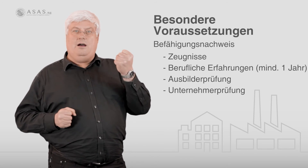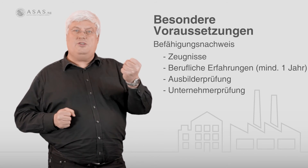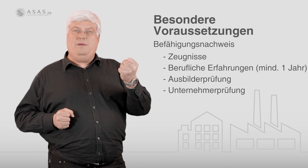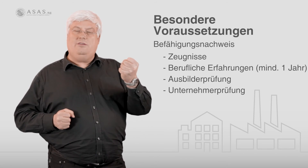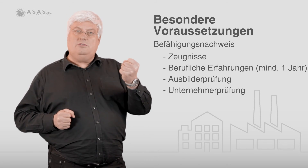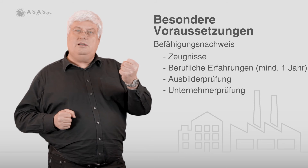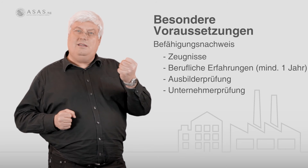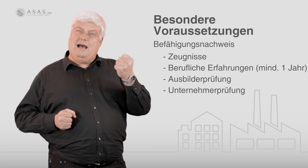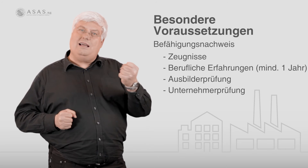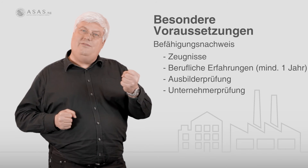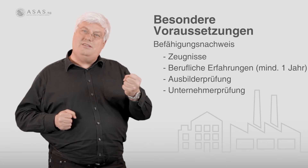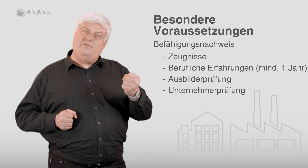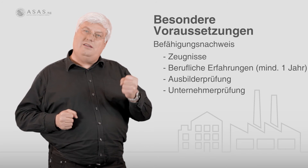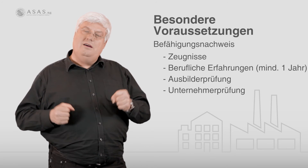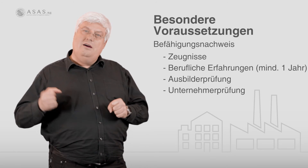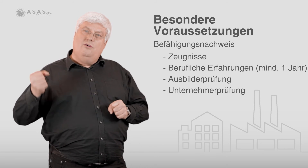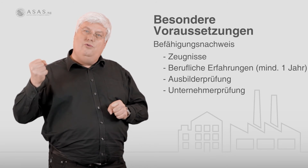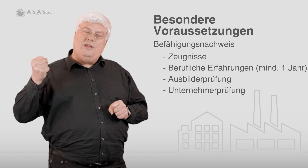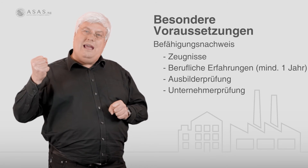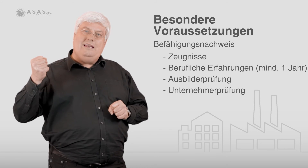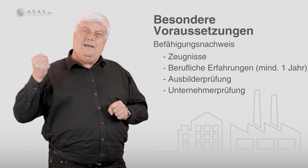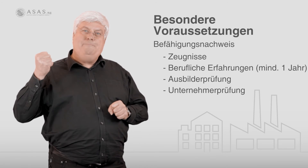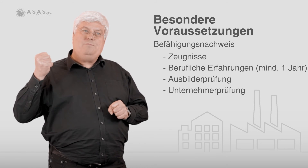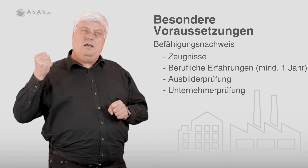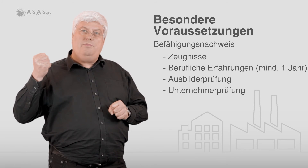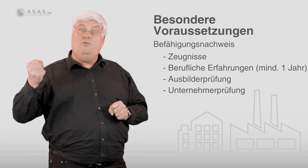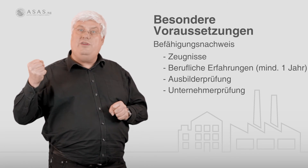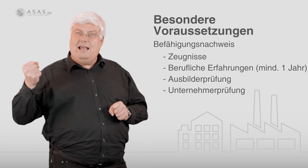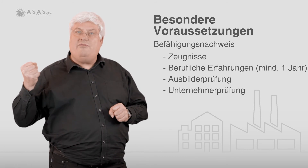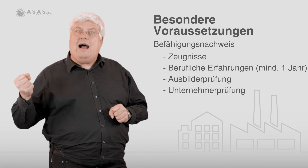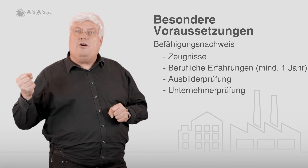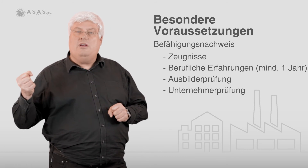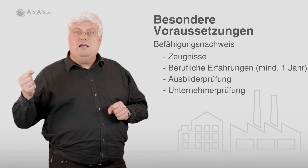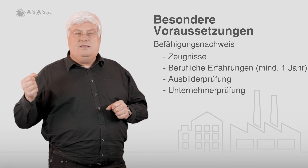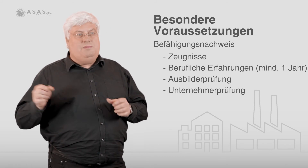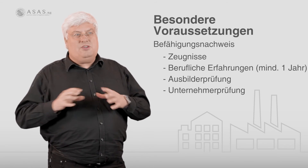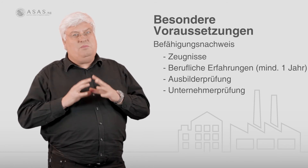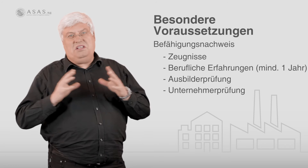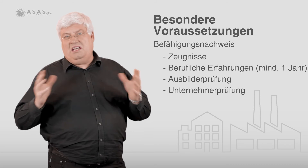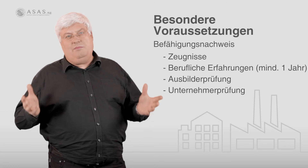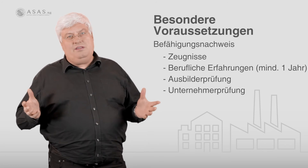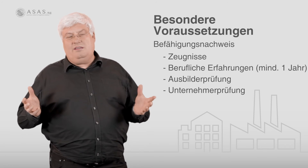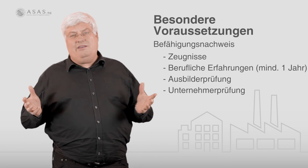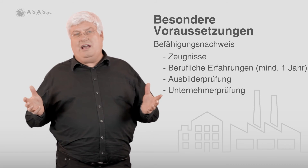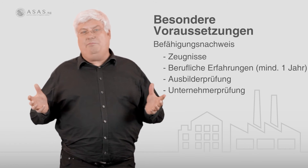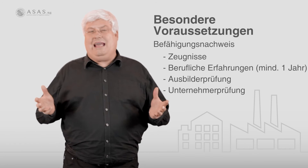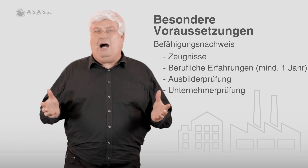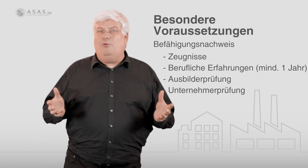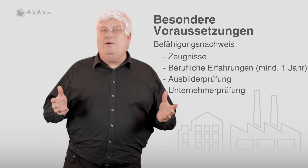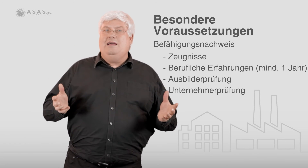Ausbildung, die nachgewiesen wird, und eine berufliche Erfahrung. Es gibt also bei den reglementierten Gewerben kaum welche,